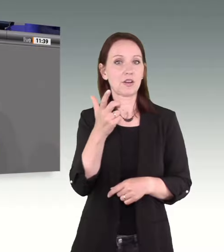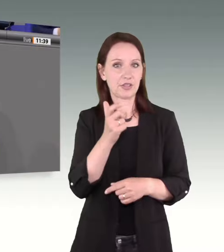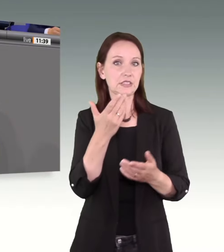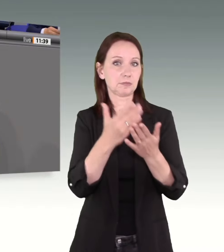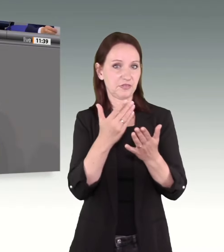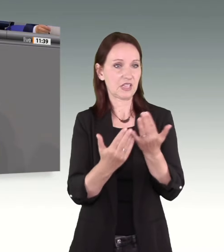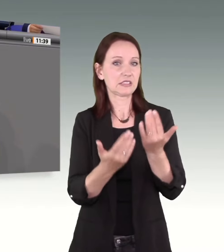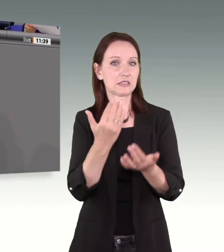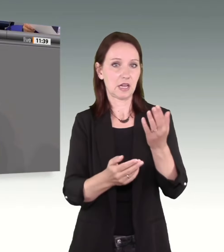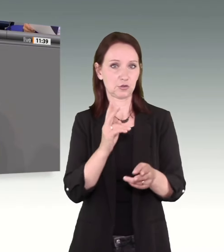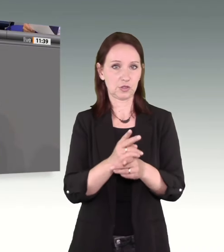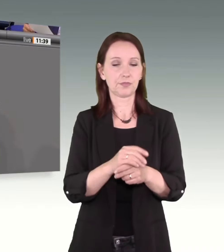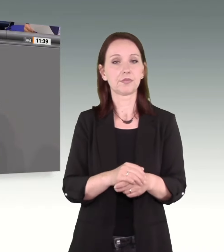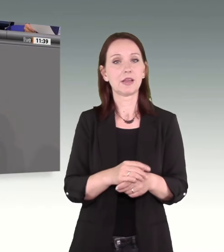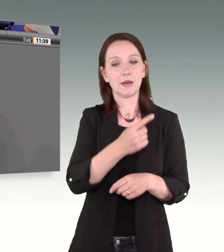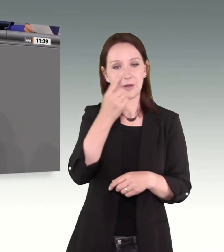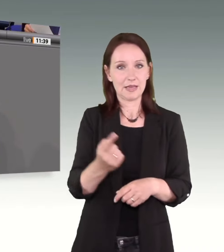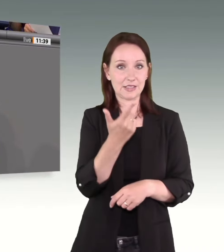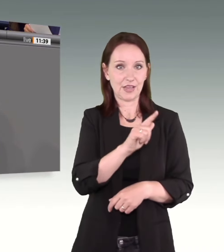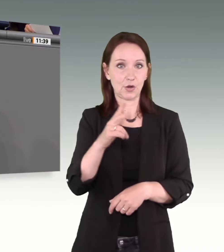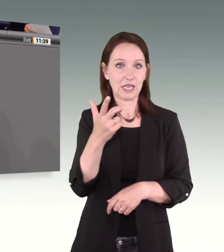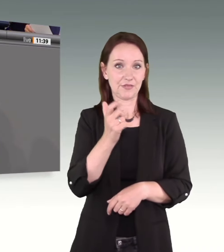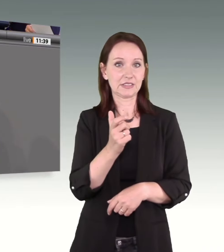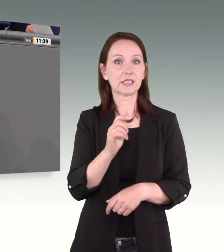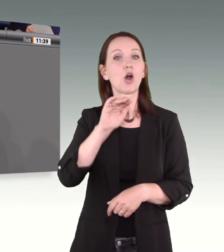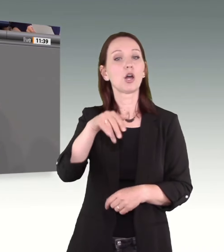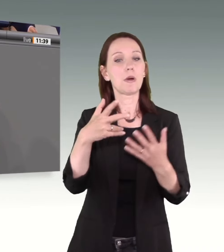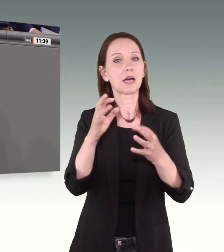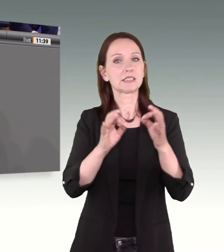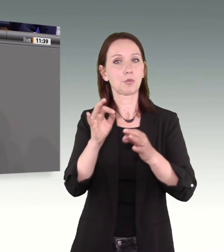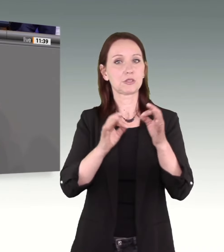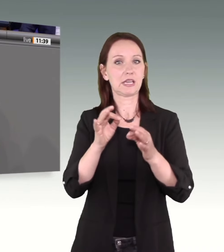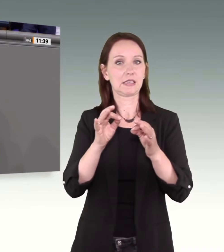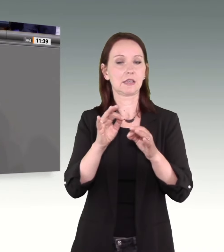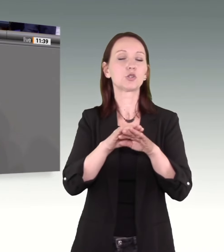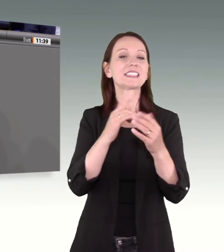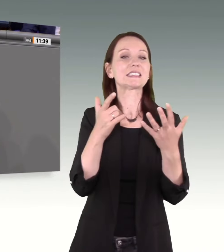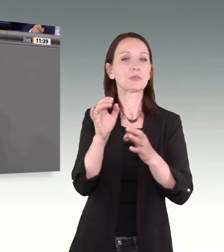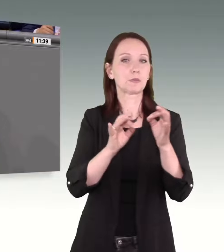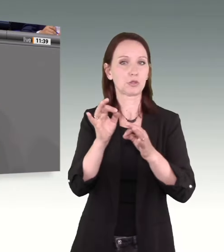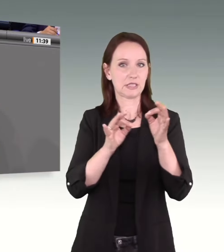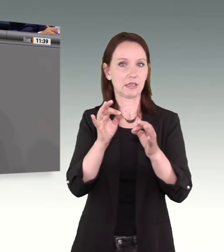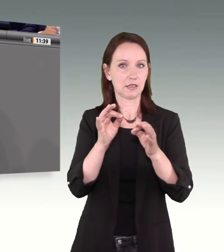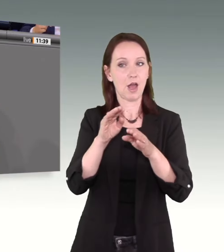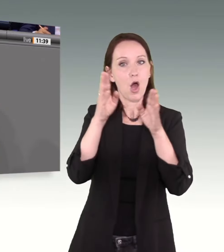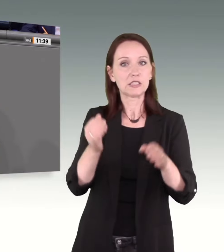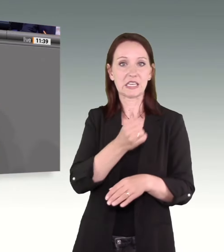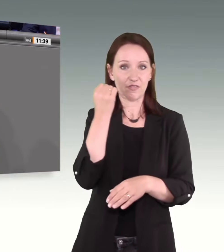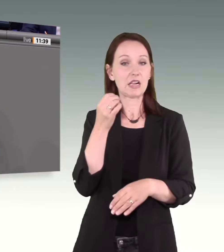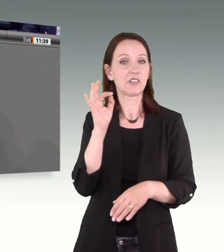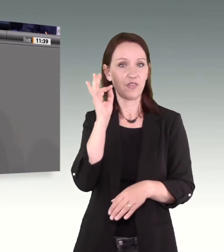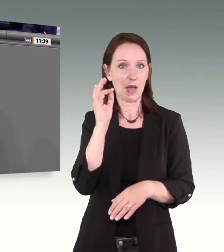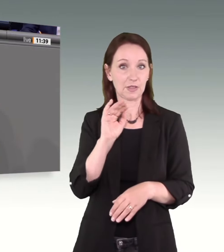über 180.000 Opfer häuslicher Gewalt weiblich. Das sind gut 70 Prozent. Knapp 80 Prozent der Opfer von